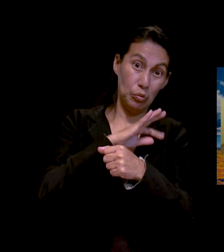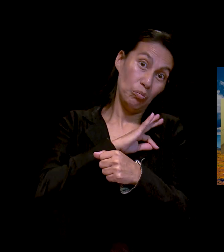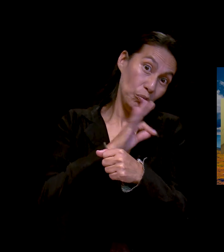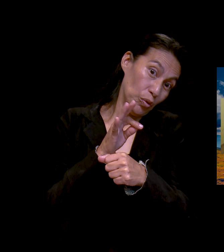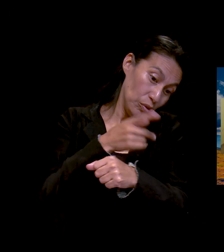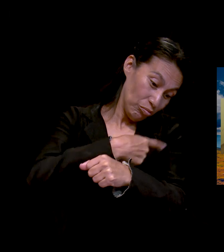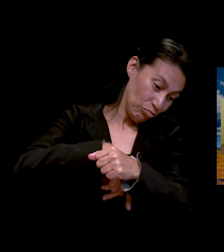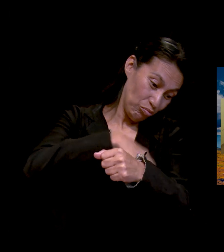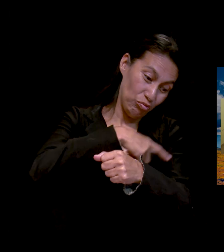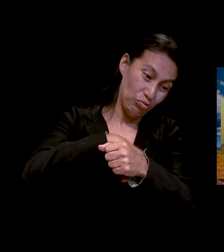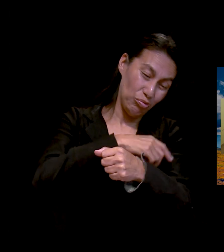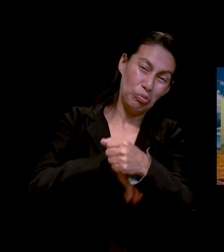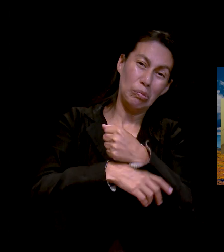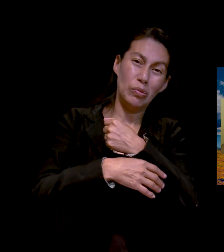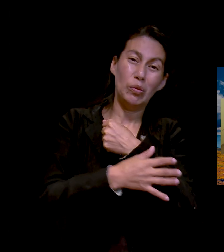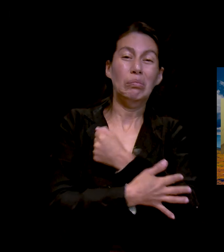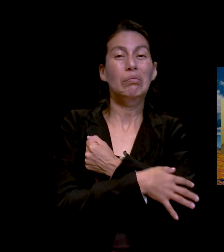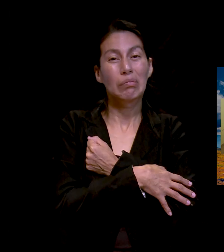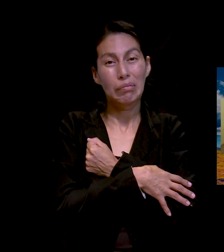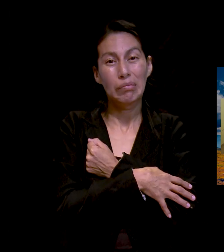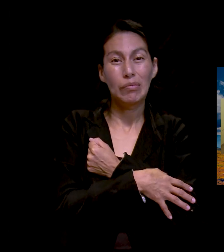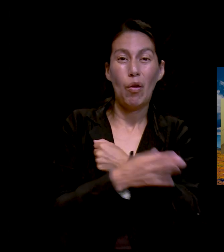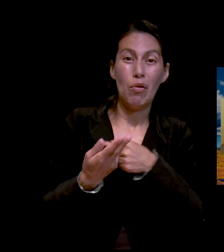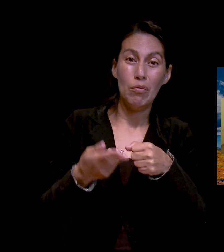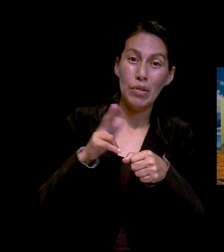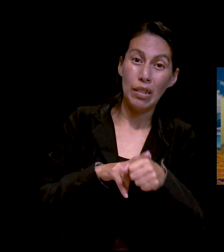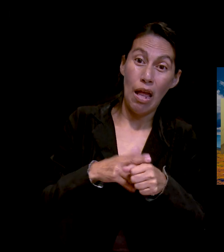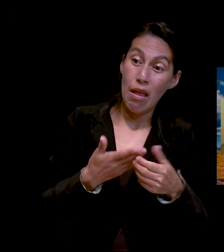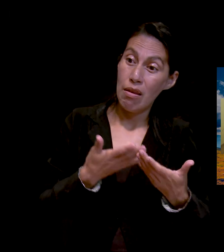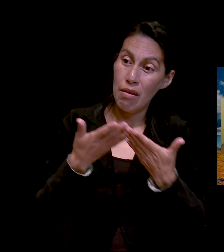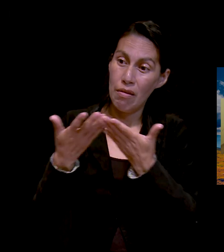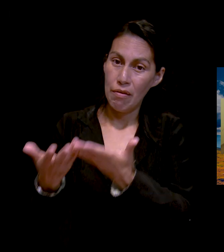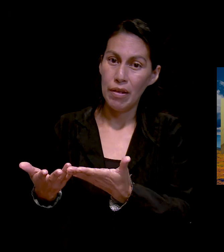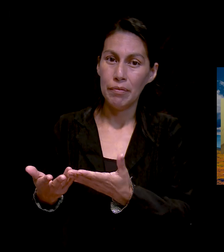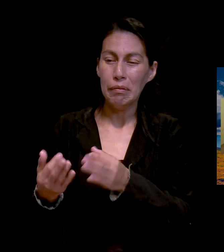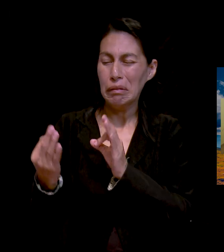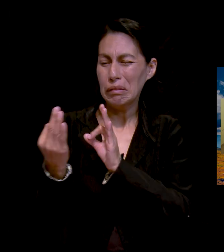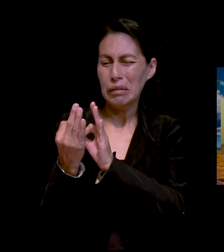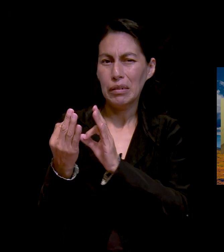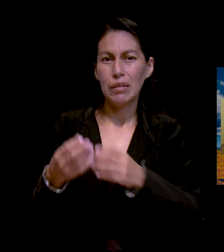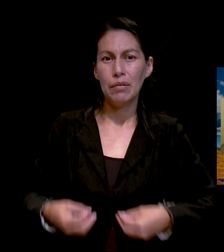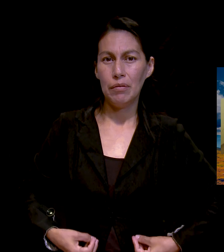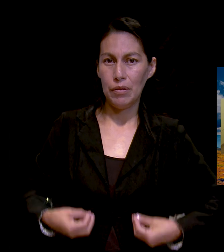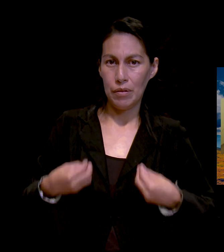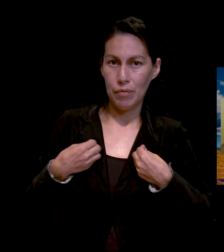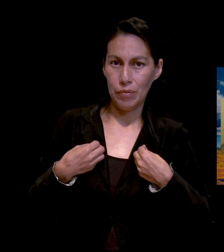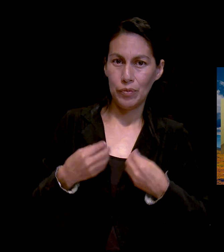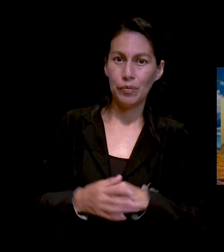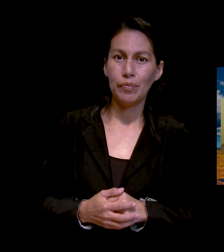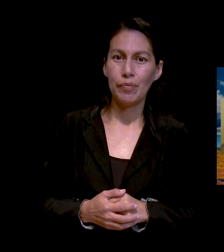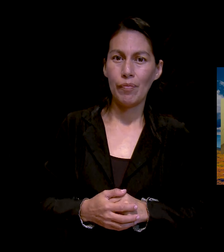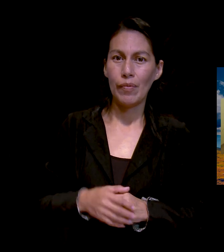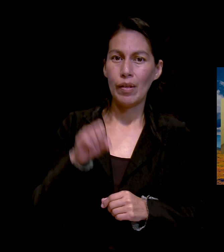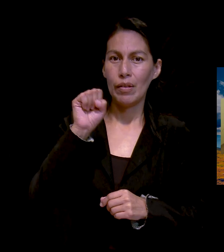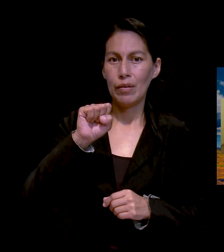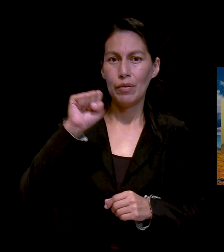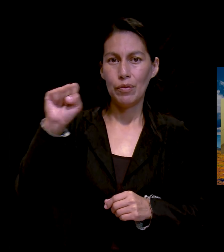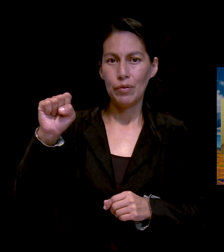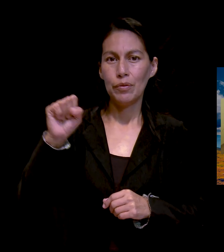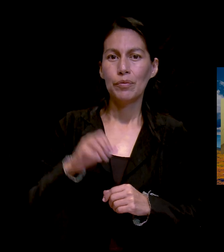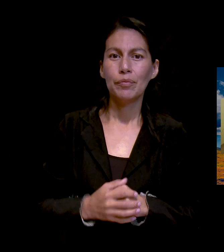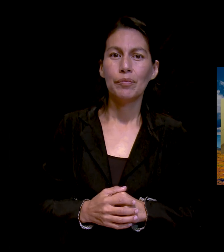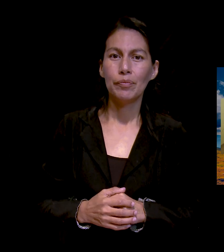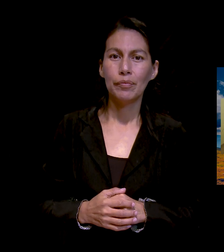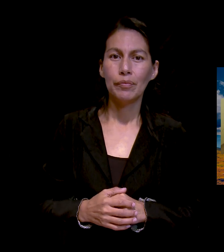un nudo y lo llevamos al hospital. Estábamos cerca, vivíamos cerca del hospital de aquí, del Seguro Social, así que lo llevamos.